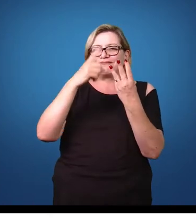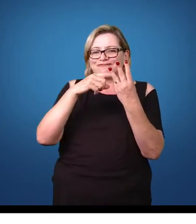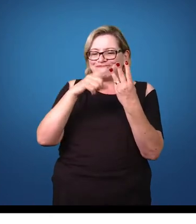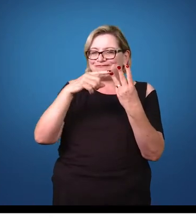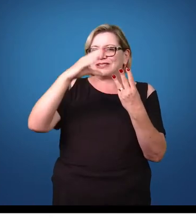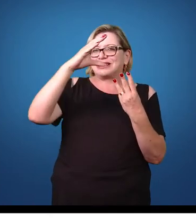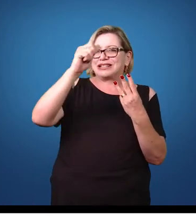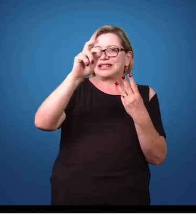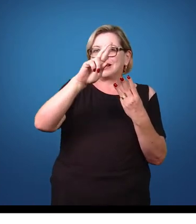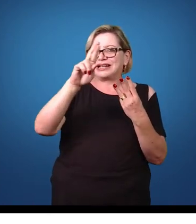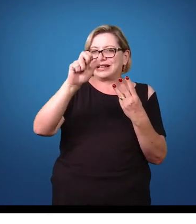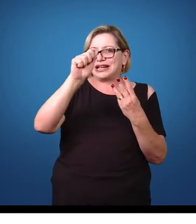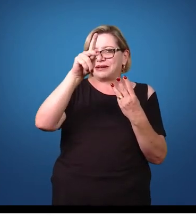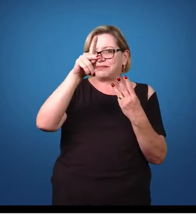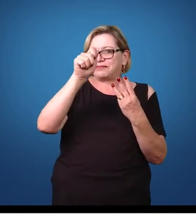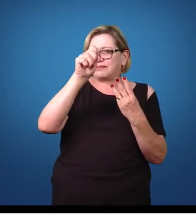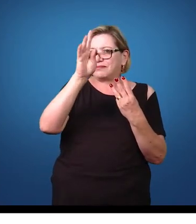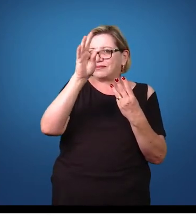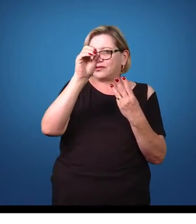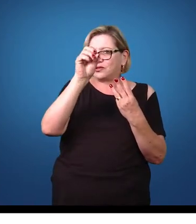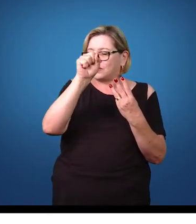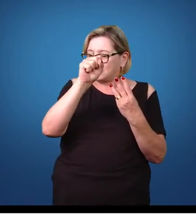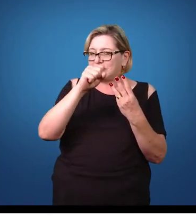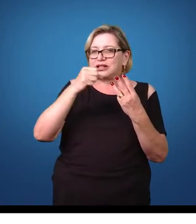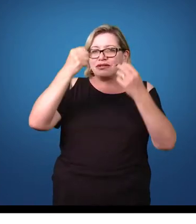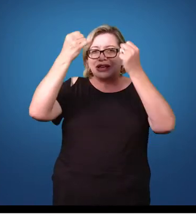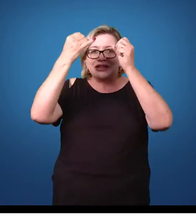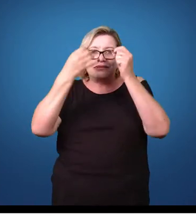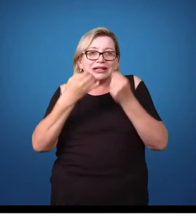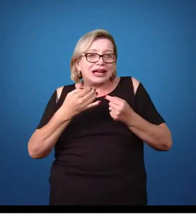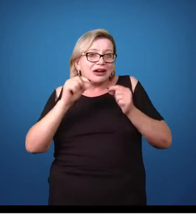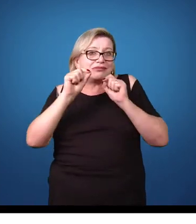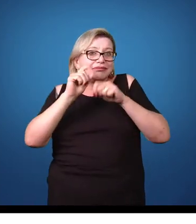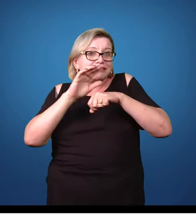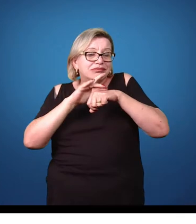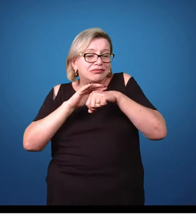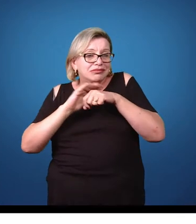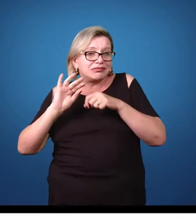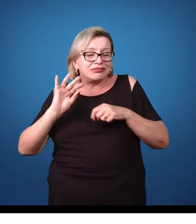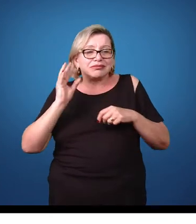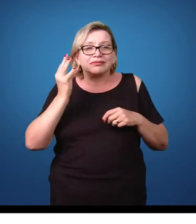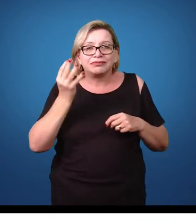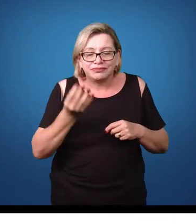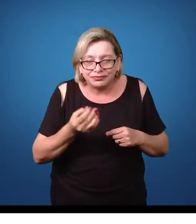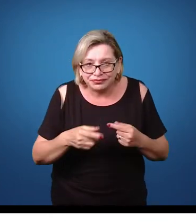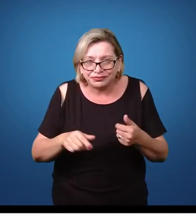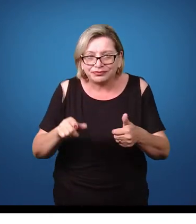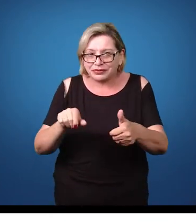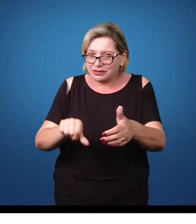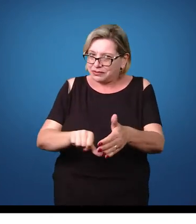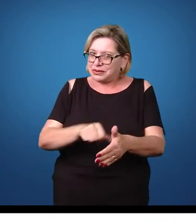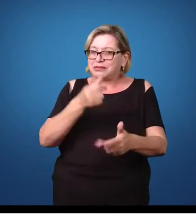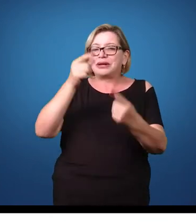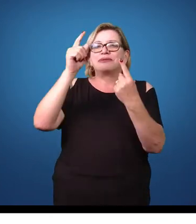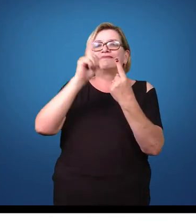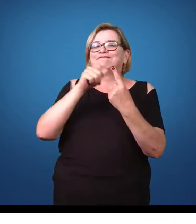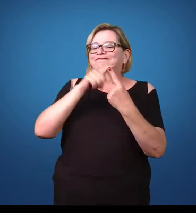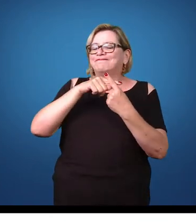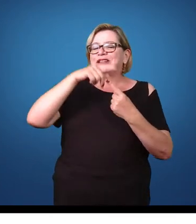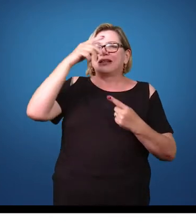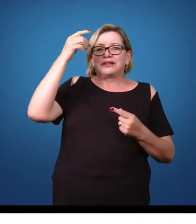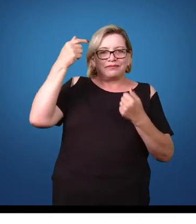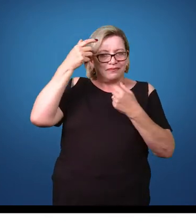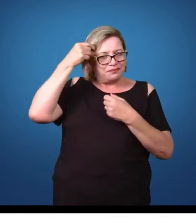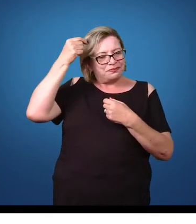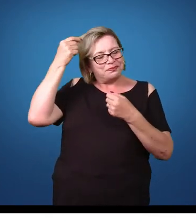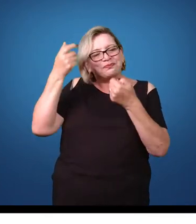Vamos dar uma olhadinha especificamente em cada um deles para entender que doenças eles causam. Primeiramente, o piolho. O